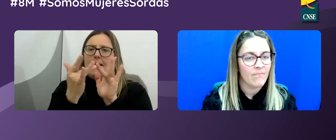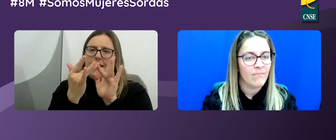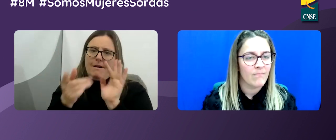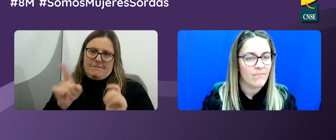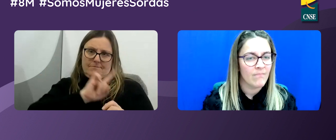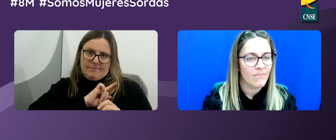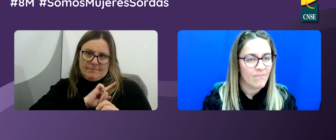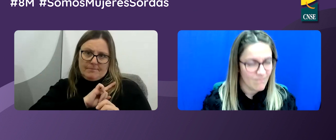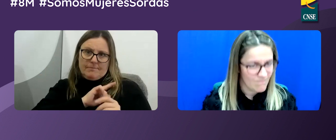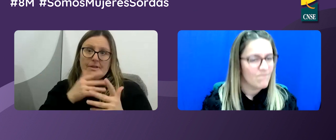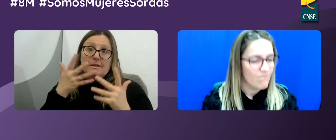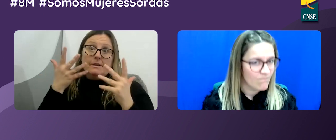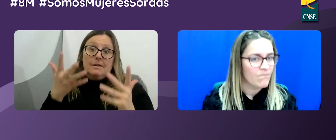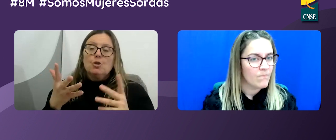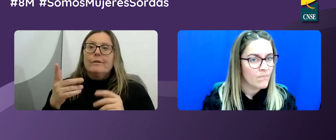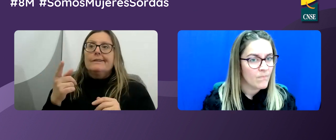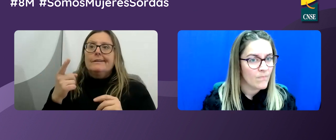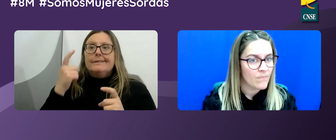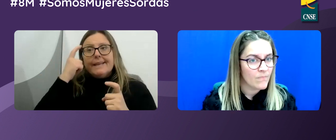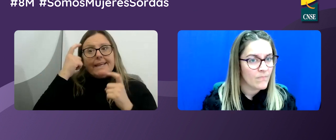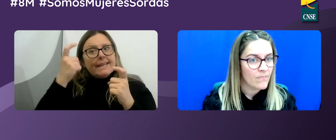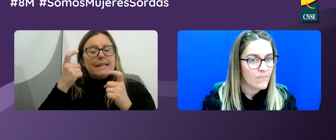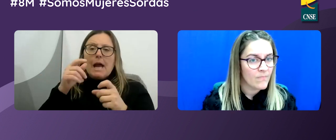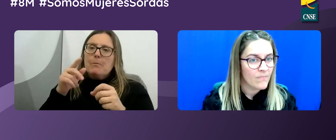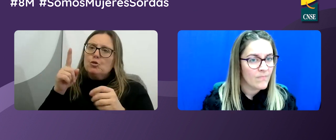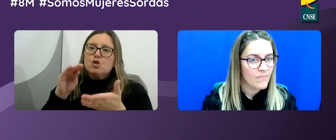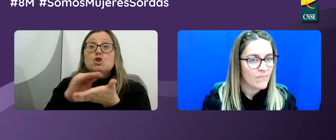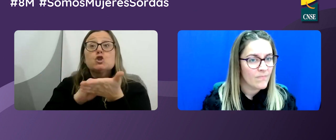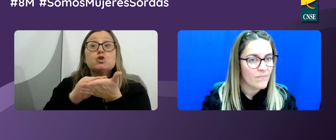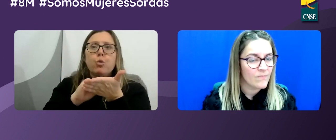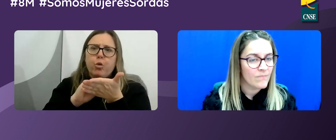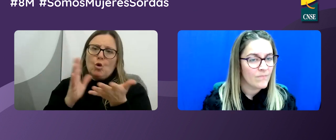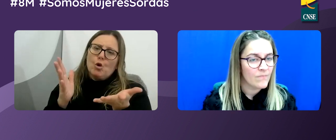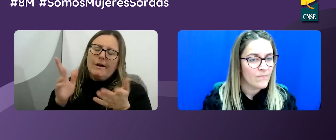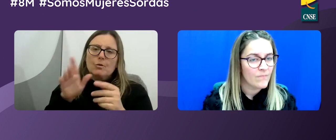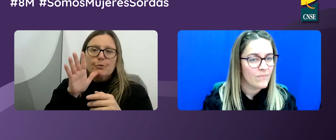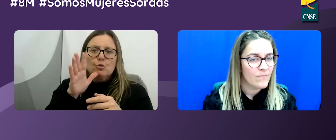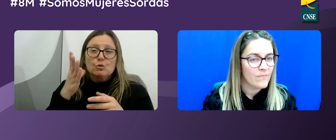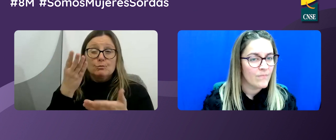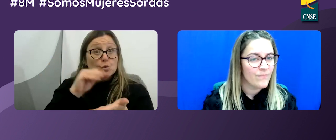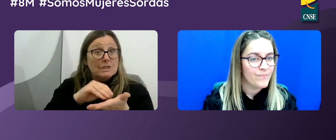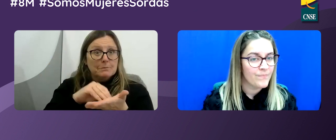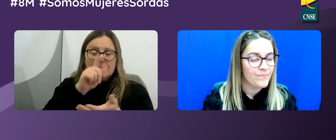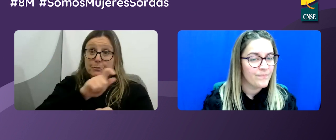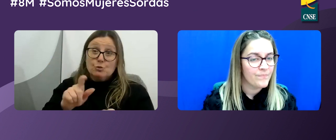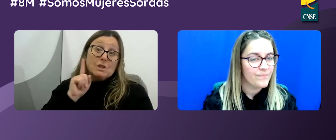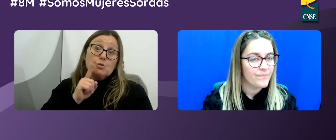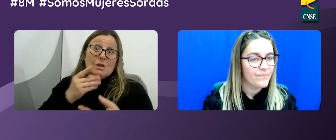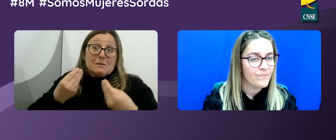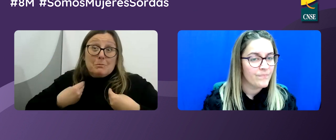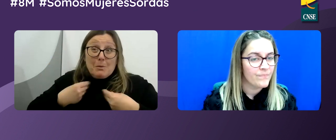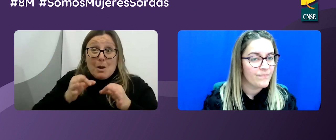nos contactan e intentamos dar soluciones. Porque muchas veces las personas sordas